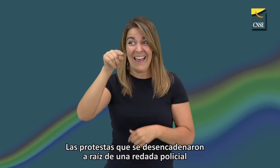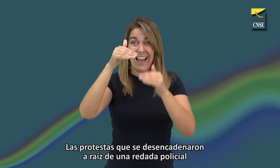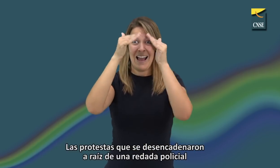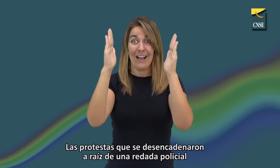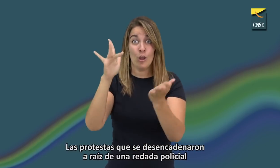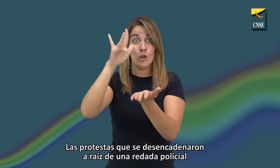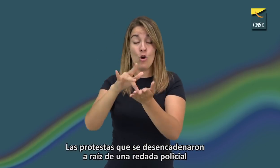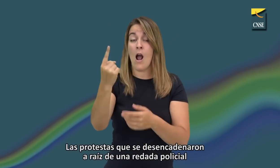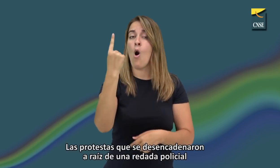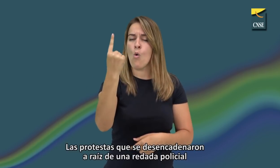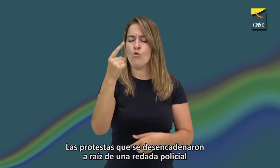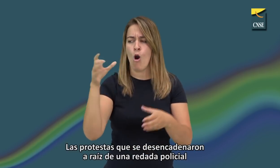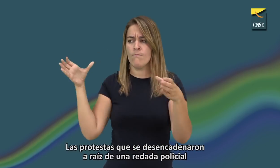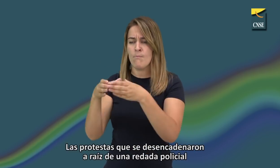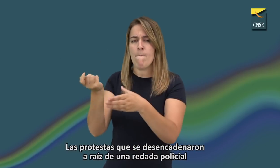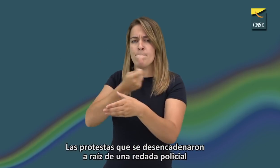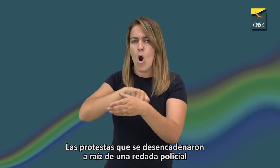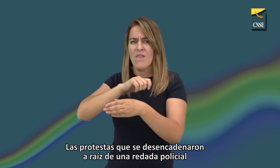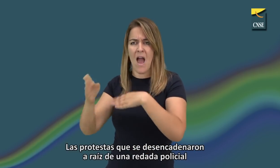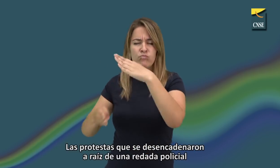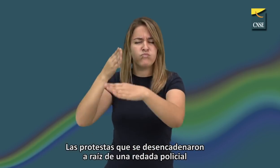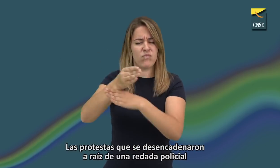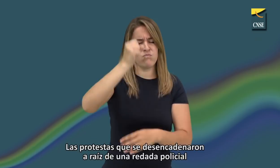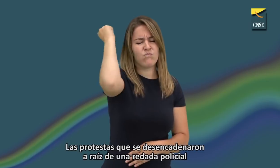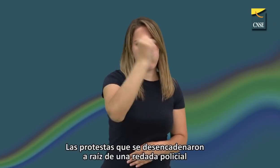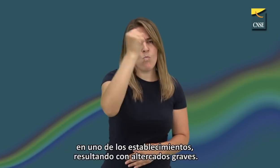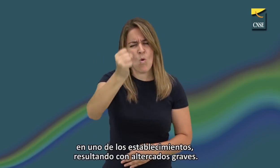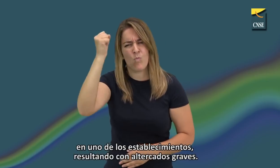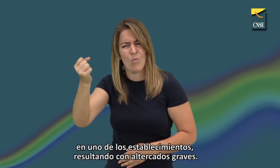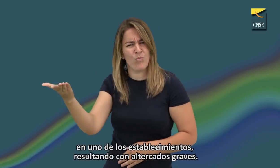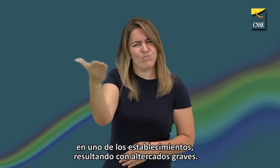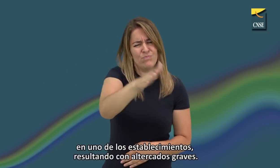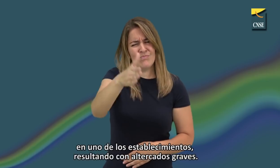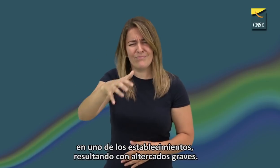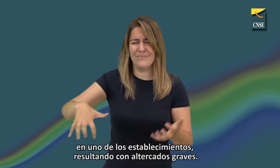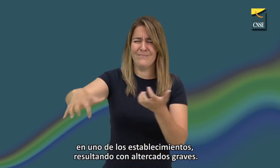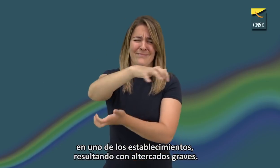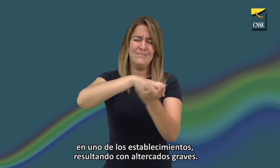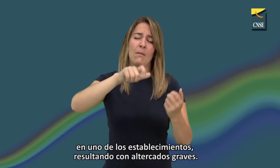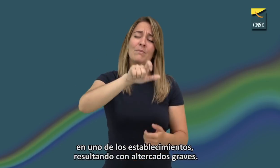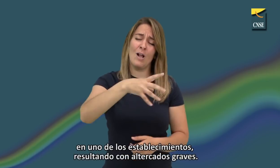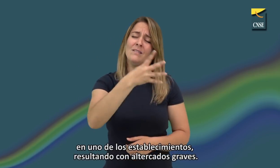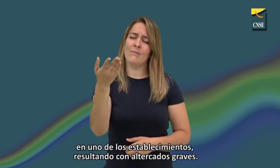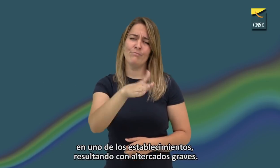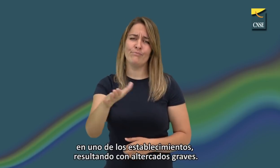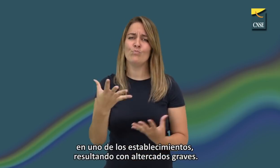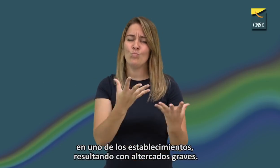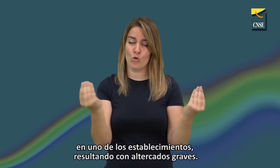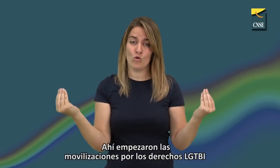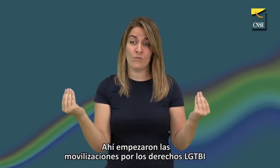Las protestas que se desencadenaron a raíz de una redada policial en uno de los establecimientos resultaron con altercados